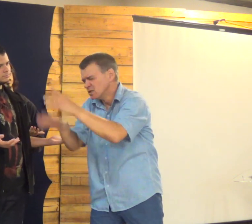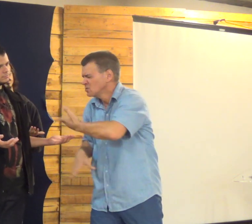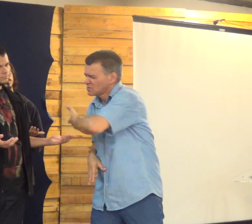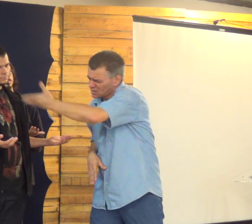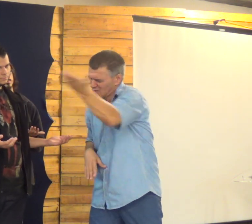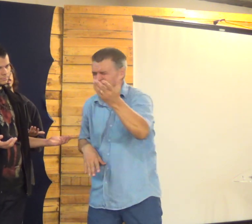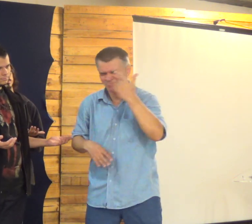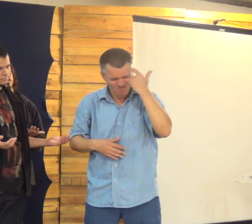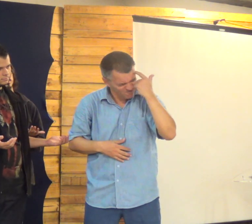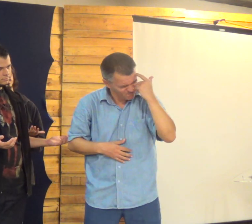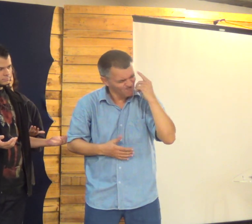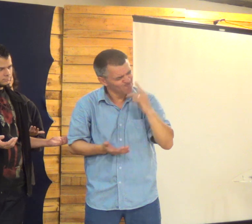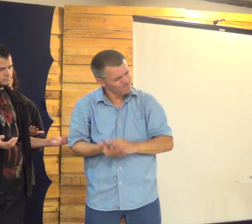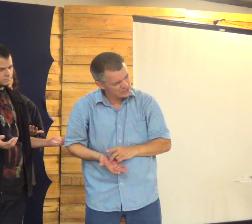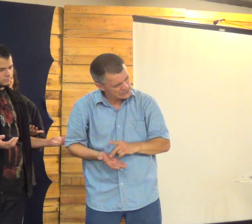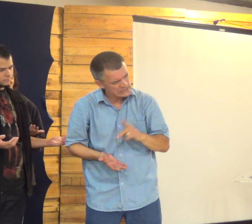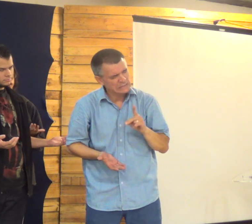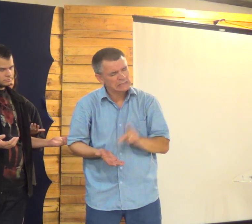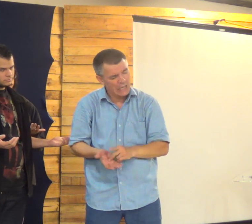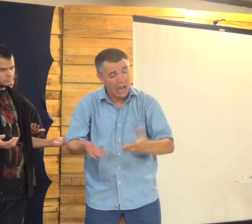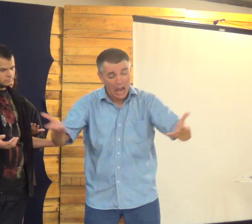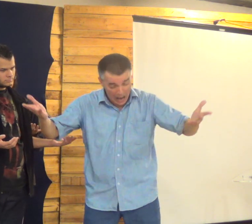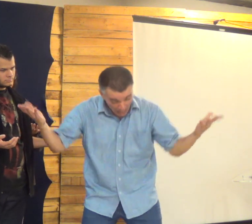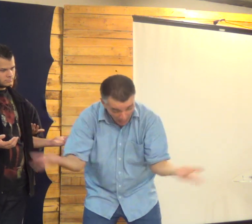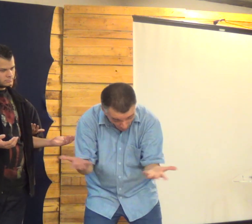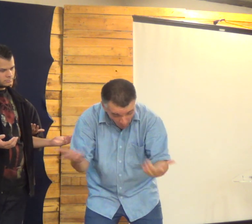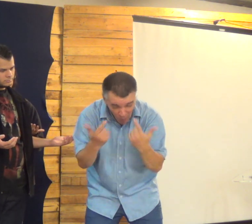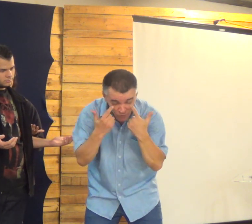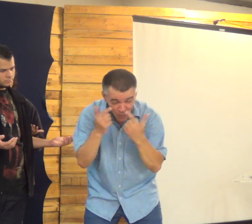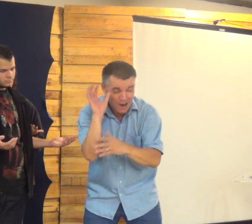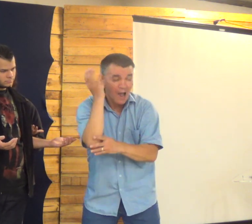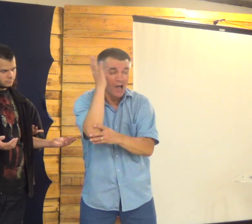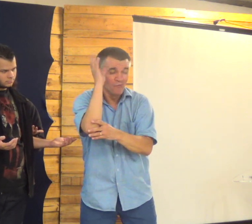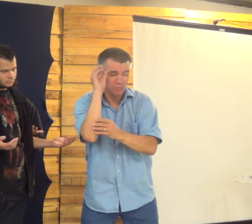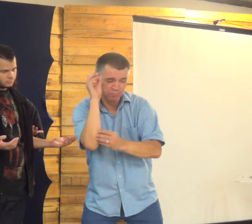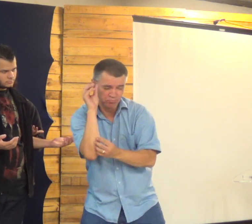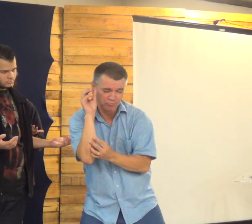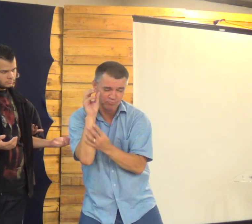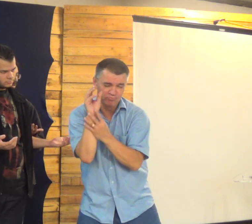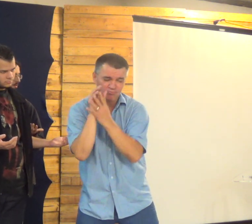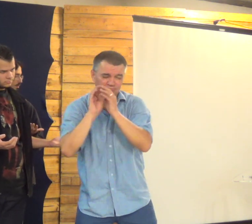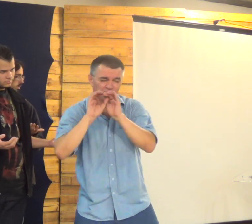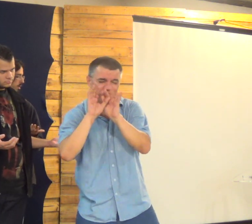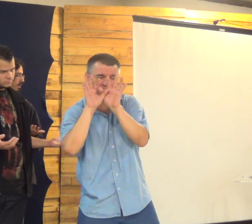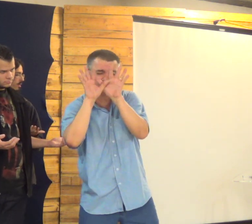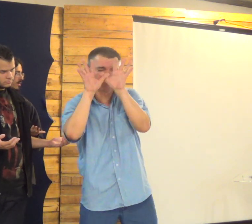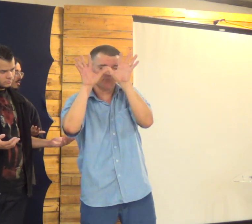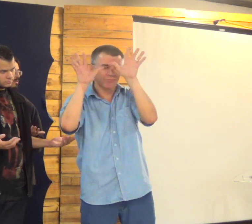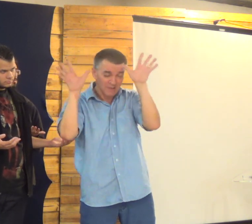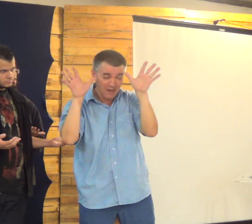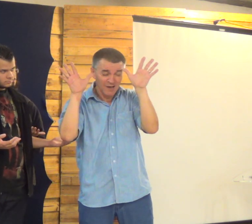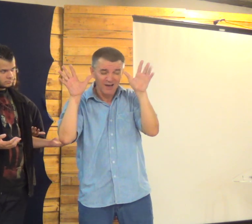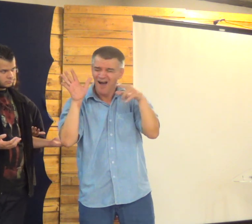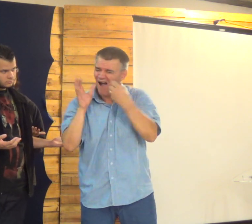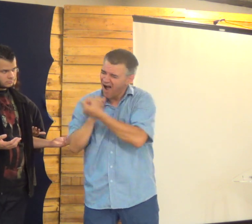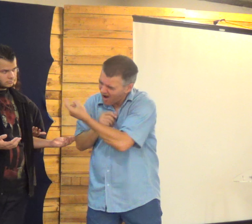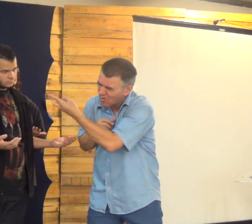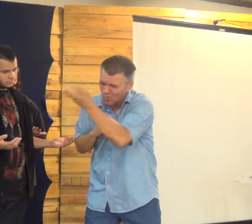obrigado Senhor Peço que o Senhor Abençoe E que eles pensem nisso Sempre Que possam ser Ramos